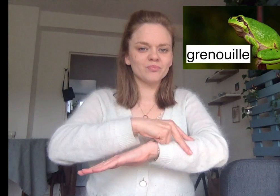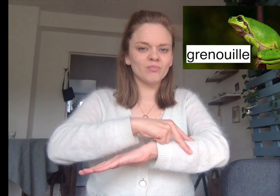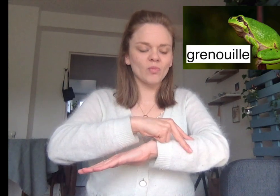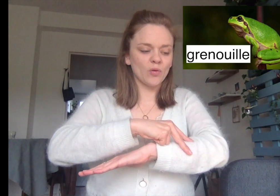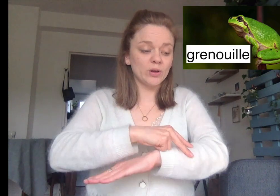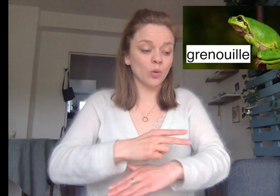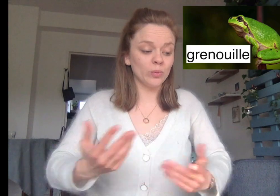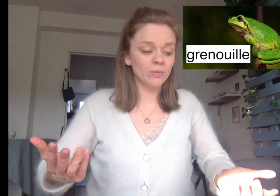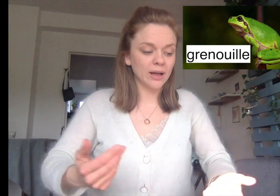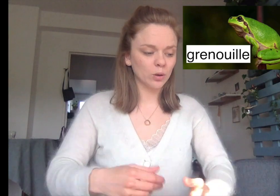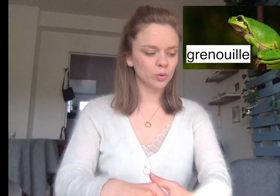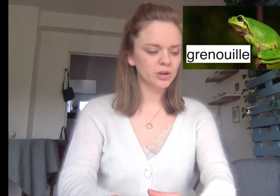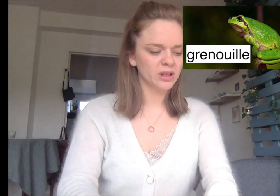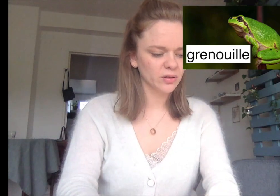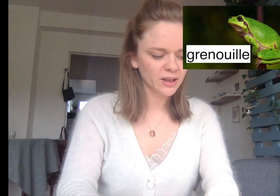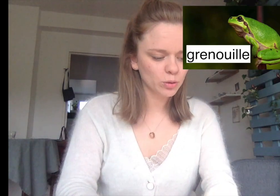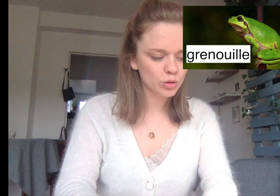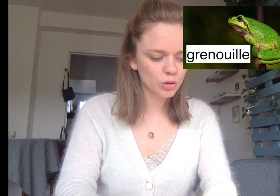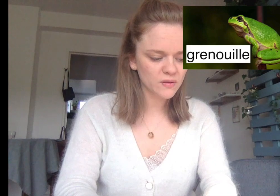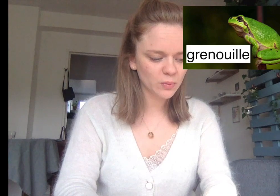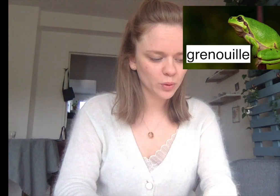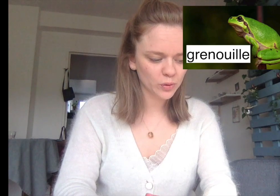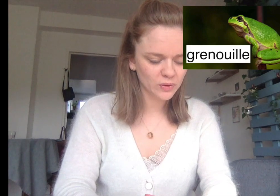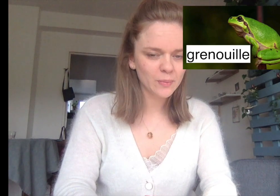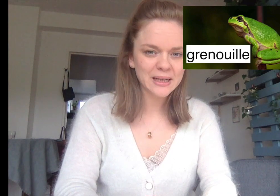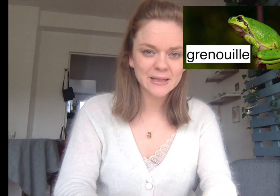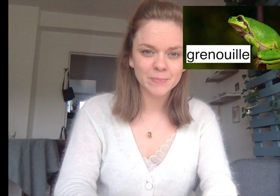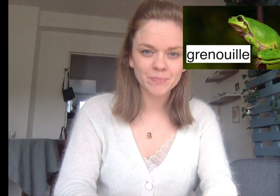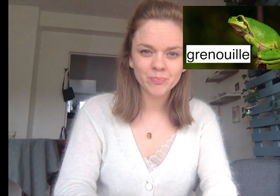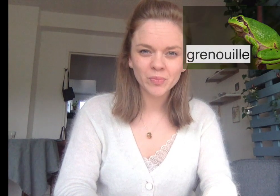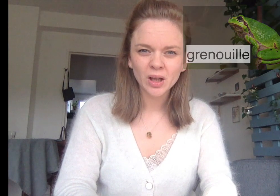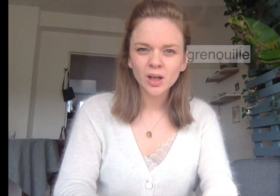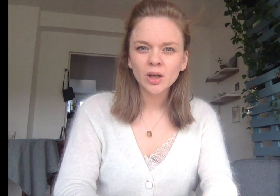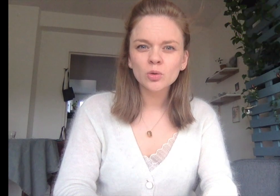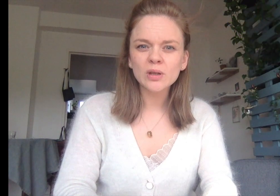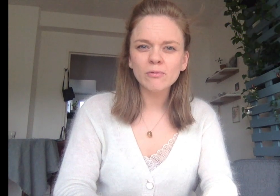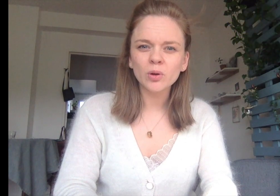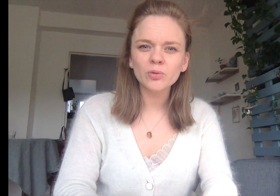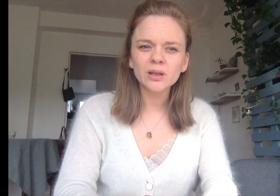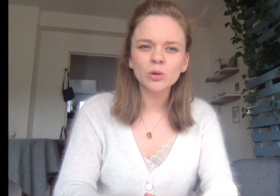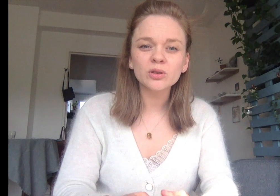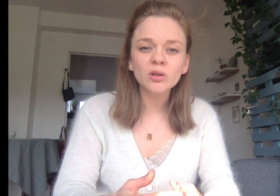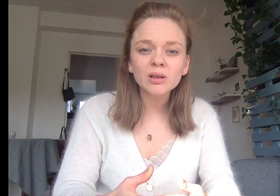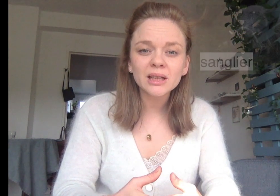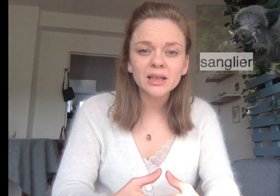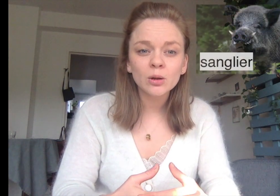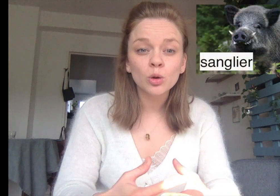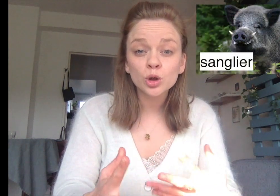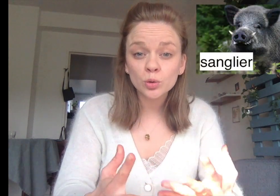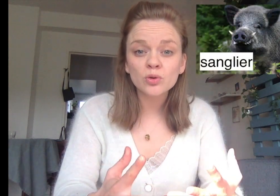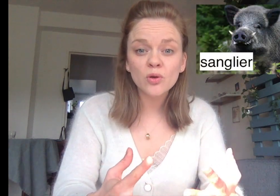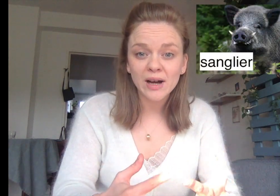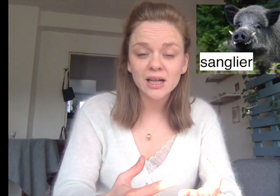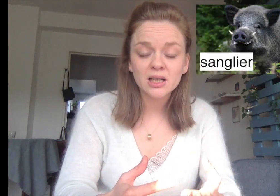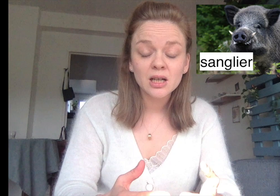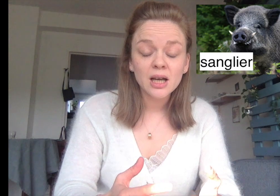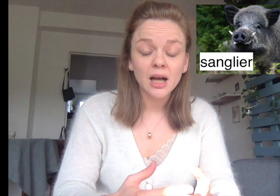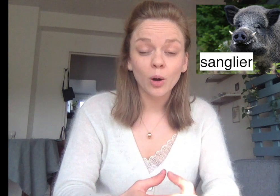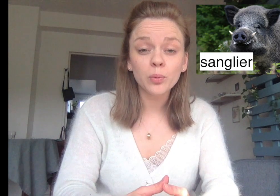En fait, on mime la grenouille qui est en train de sauter pour se déplacer. Nous avons ensuite le sanglier, le cochon sauvage. Alors pour